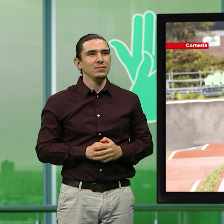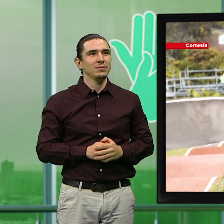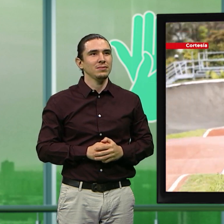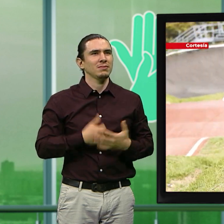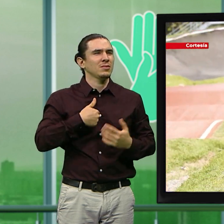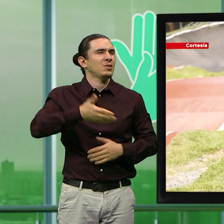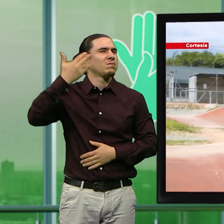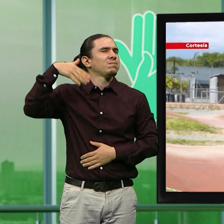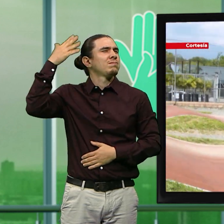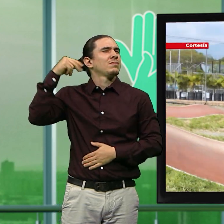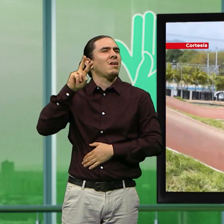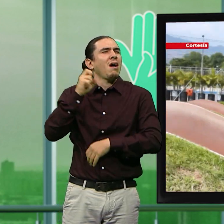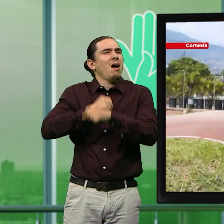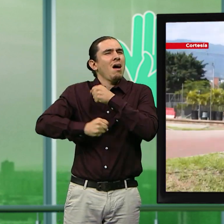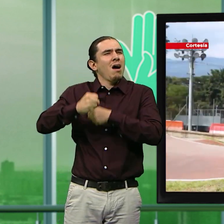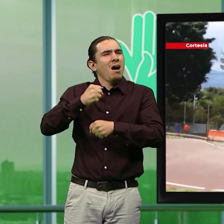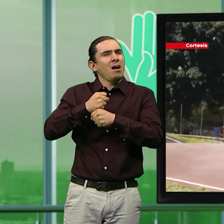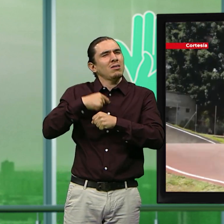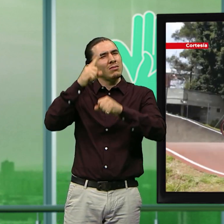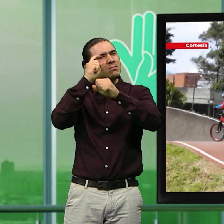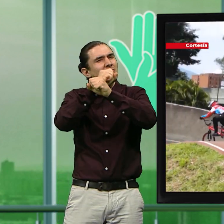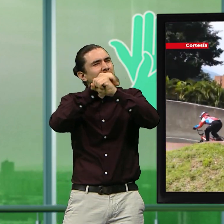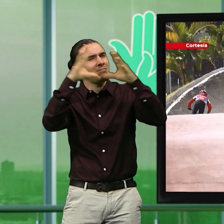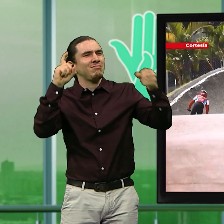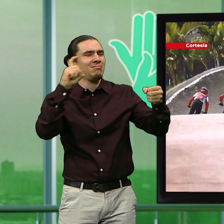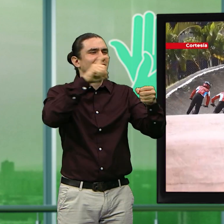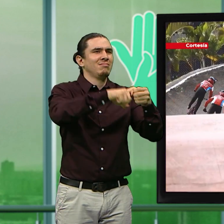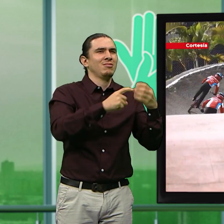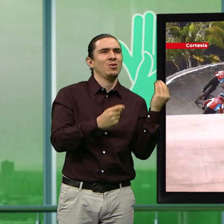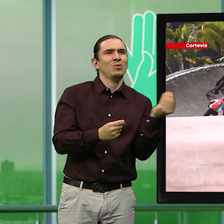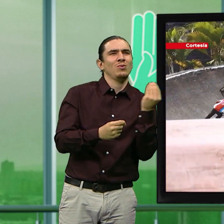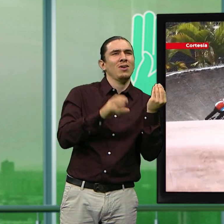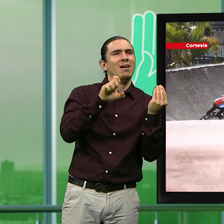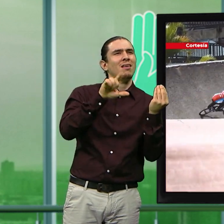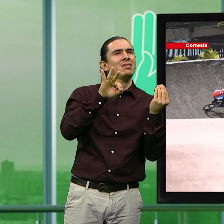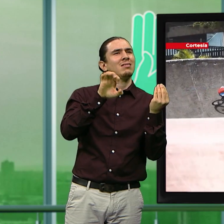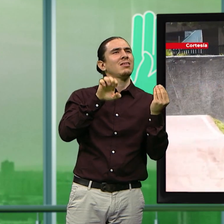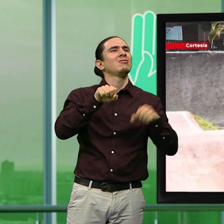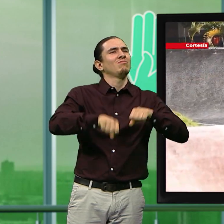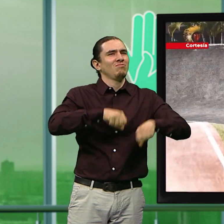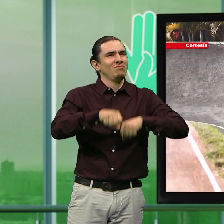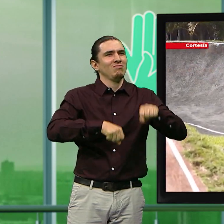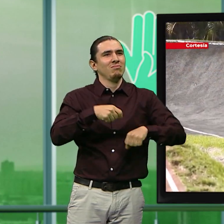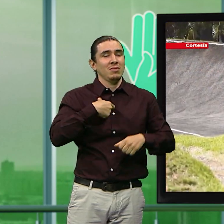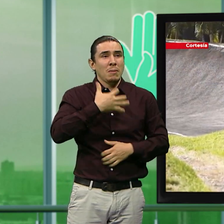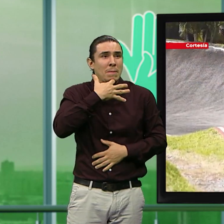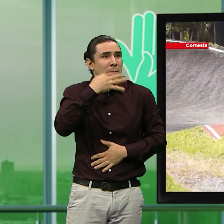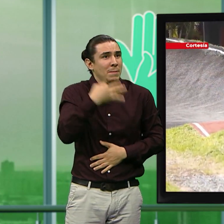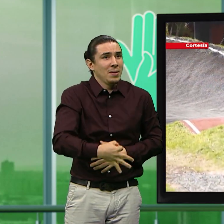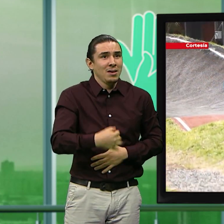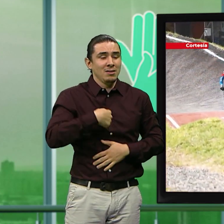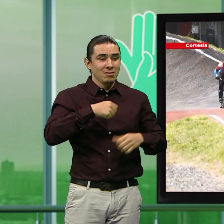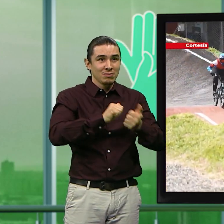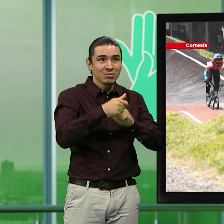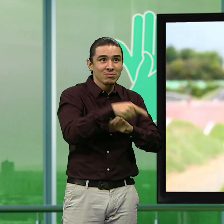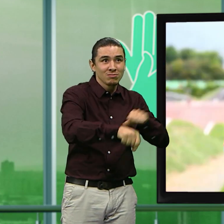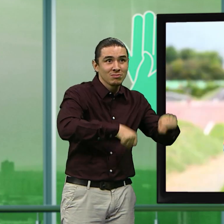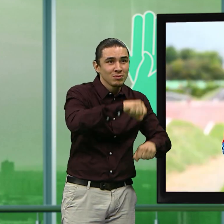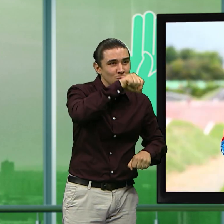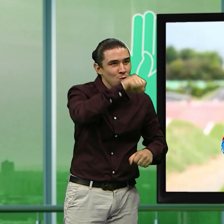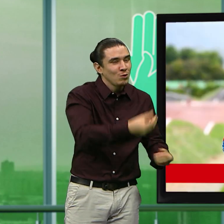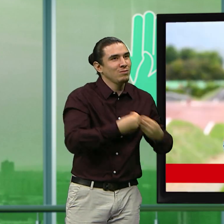Desde hace siete años, cientos de sueños ruedan de la mano de WLIT. La verdad, este deporte me ha dado muchas, muchas, muchas